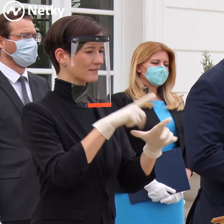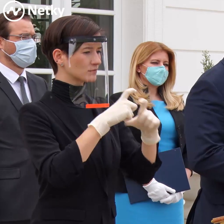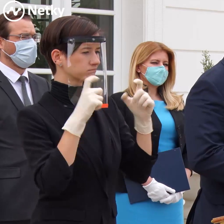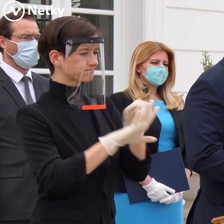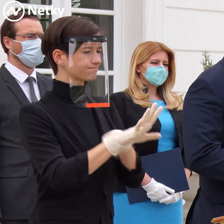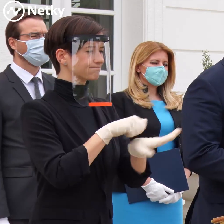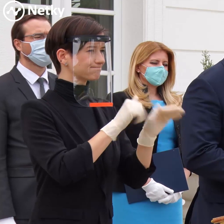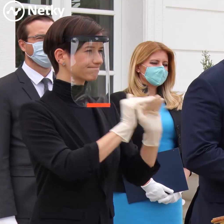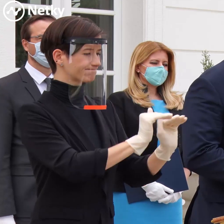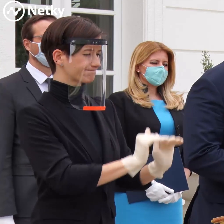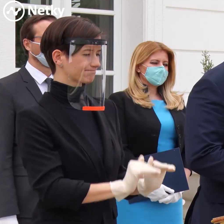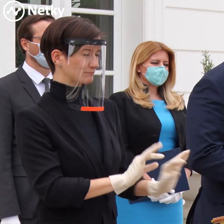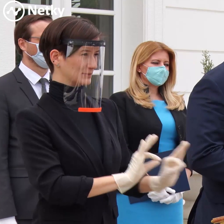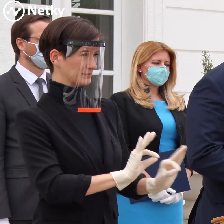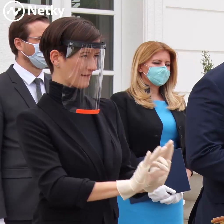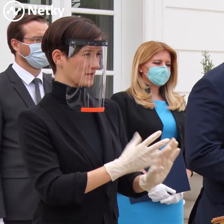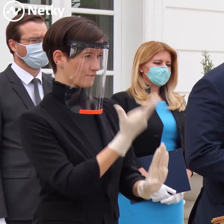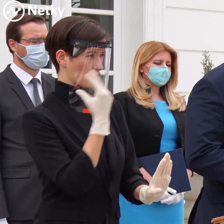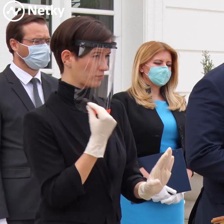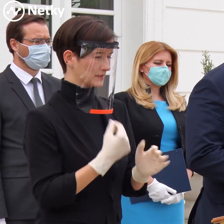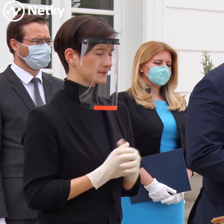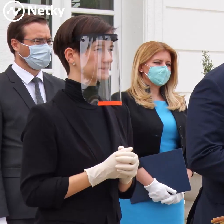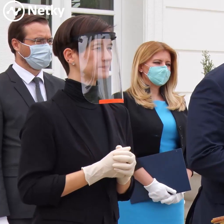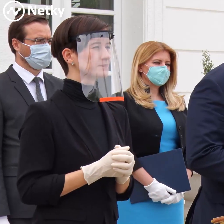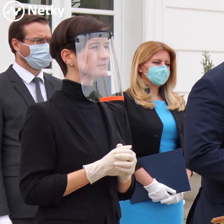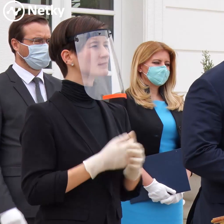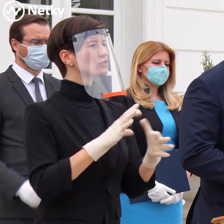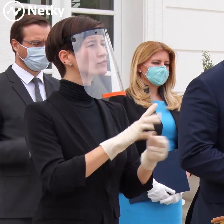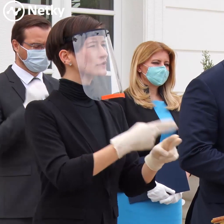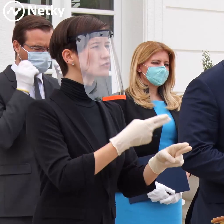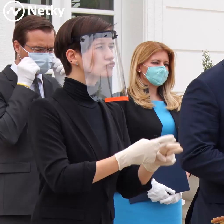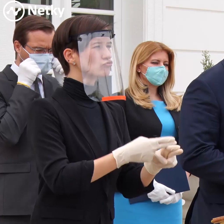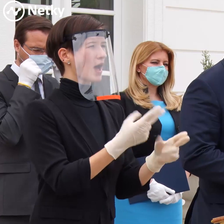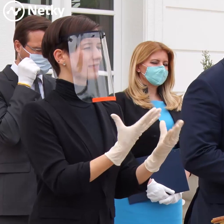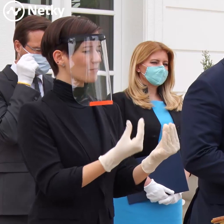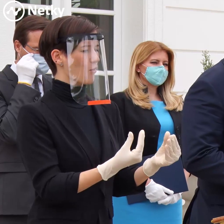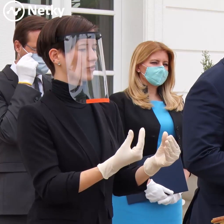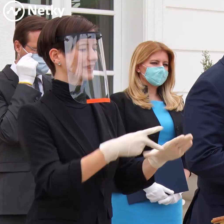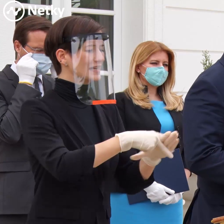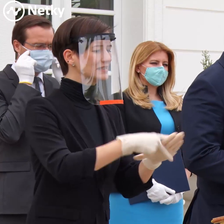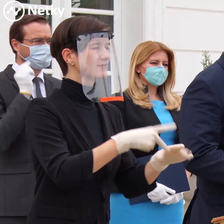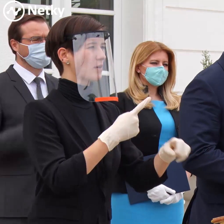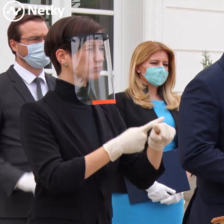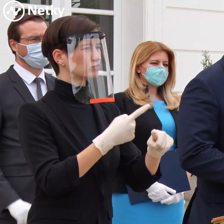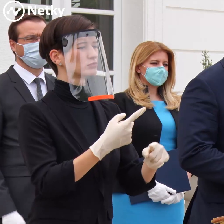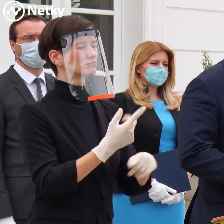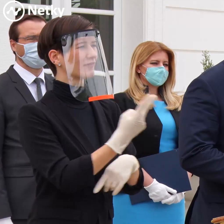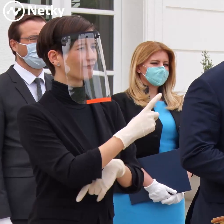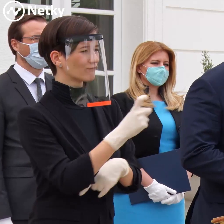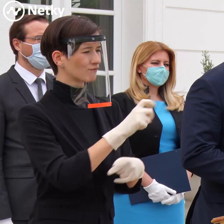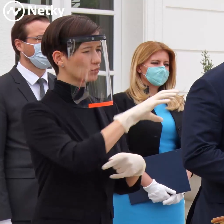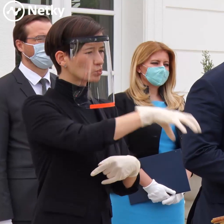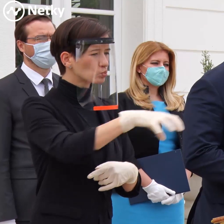spolupráce so štátnymi hmotnými rezervami, permanentným krízovým štábom, vyššimi územnými celkami,